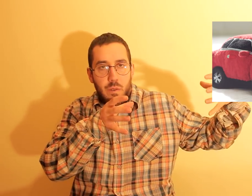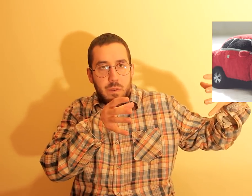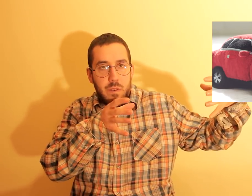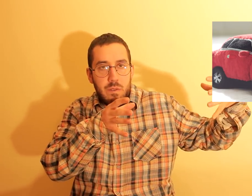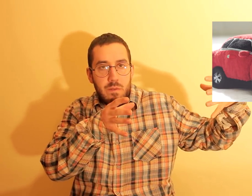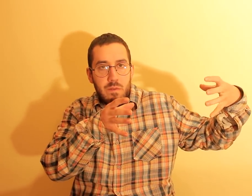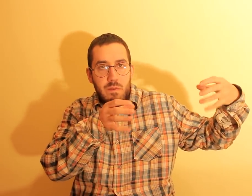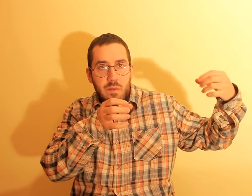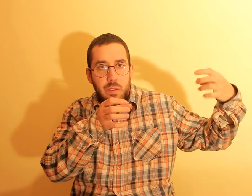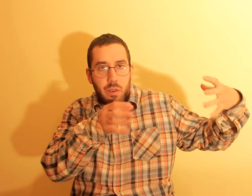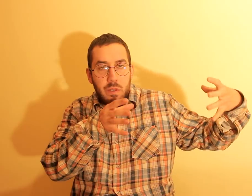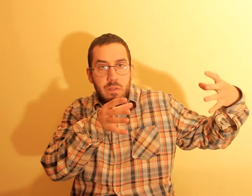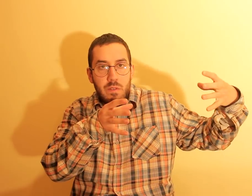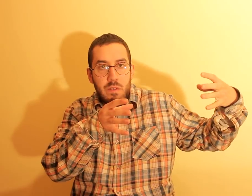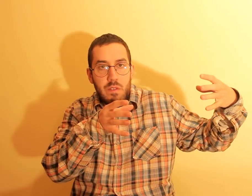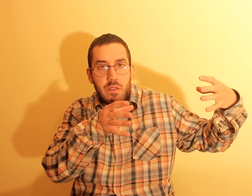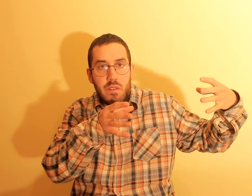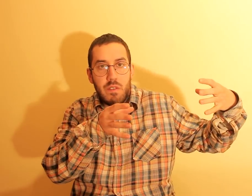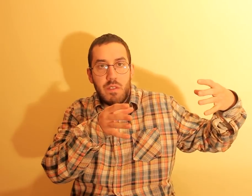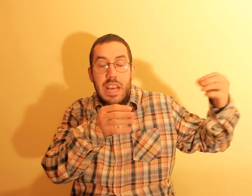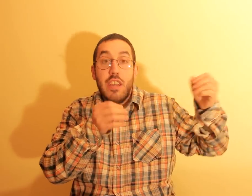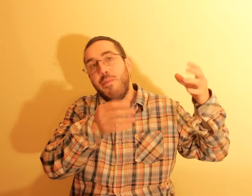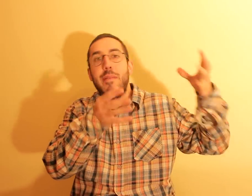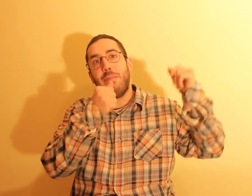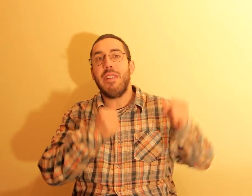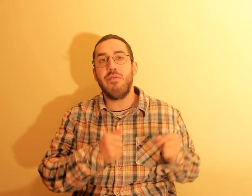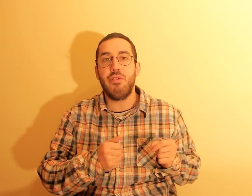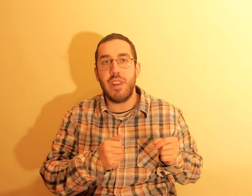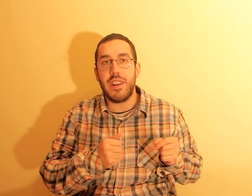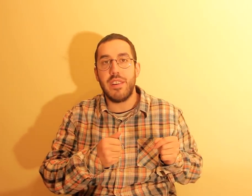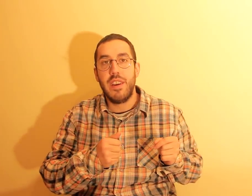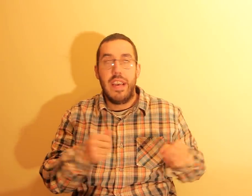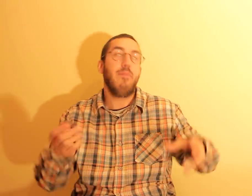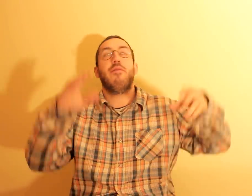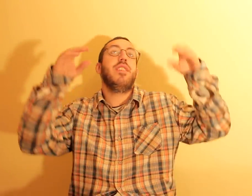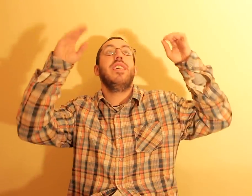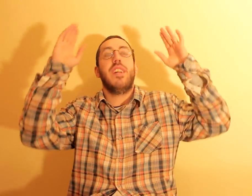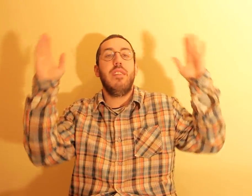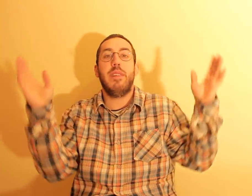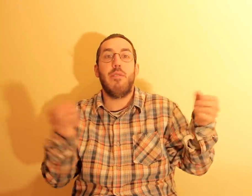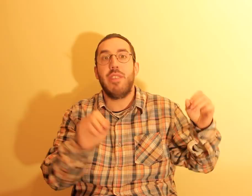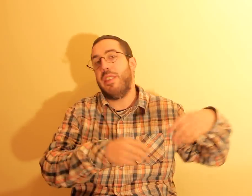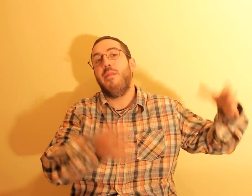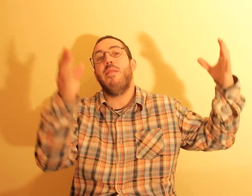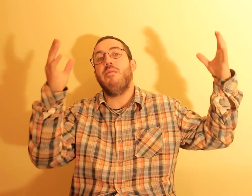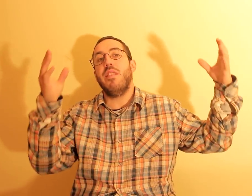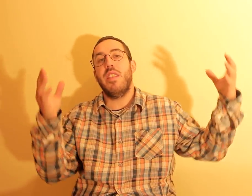e os bebés param de chorar. É uma coisa incrível, só podia ser uma Wanda.